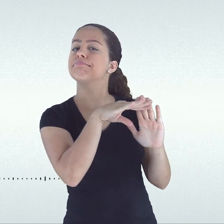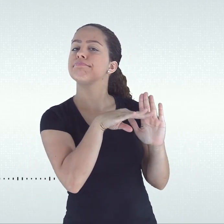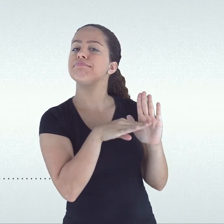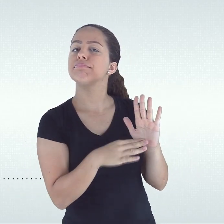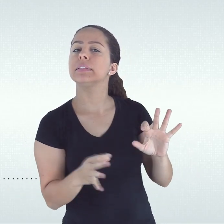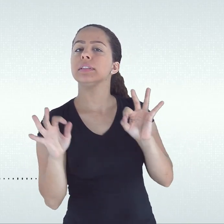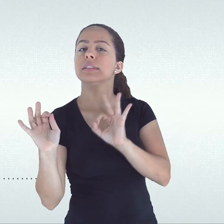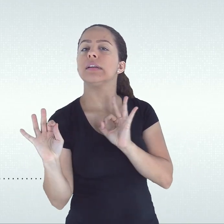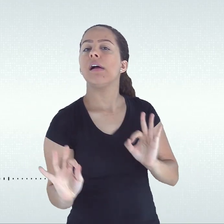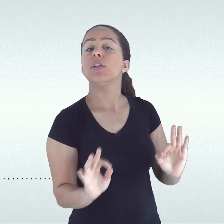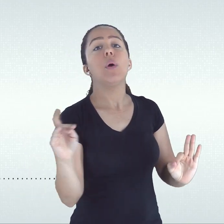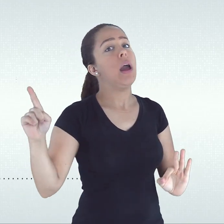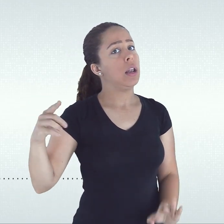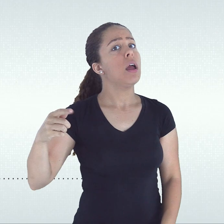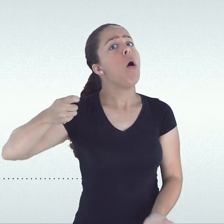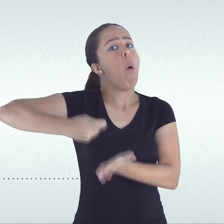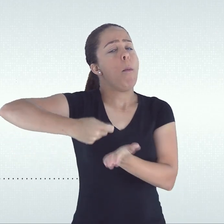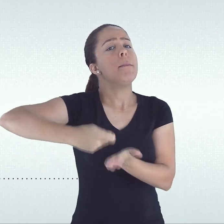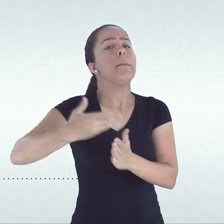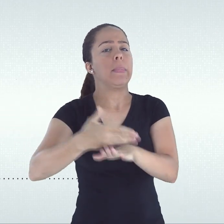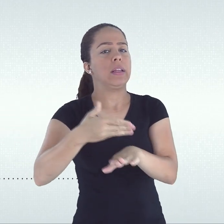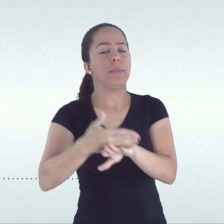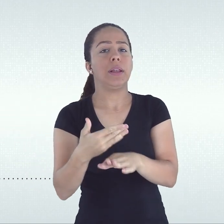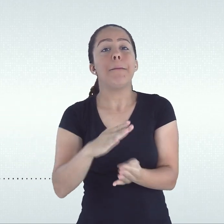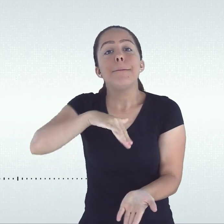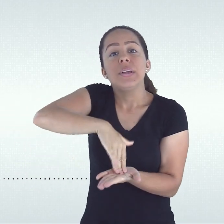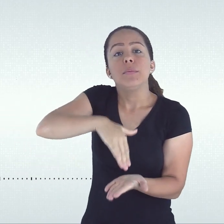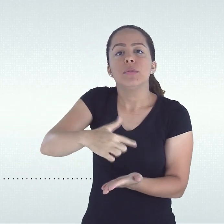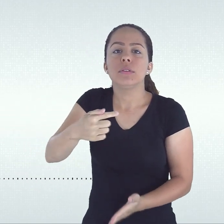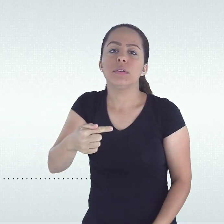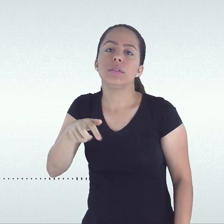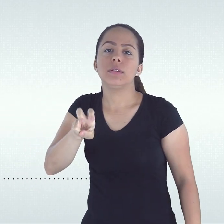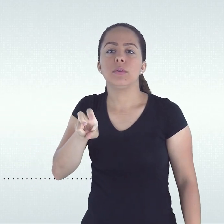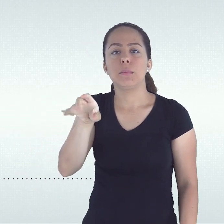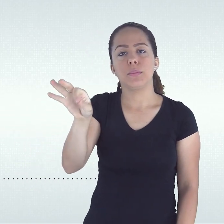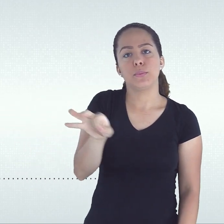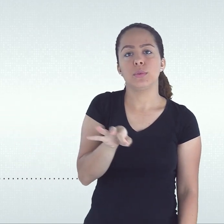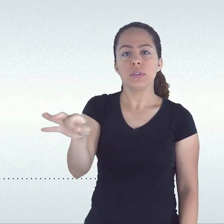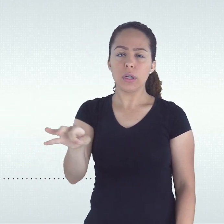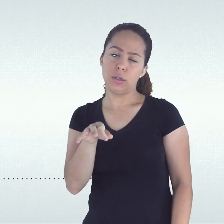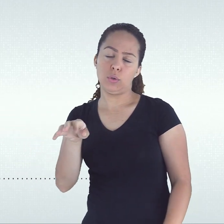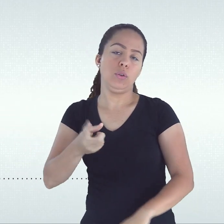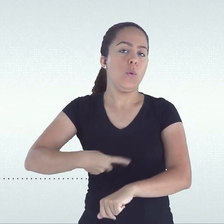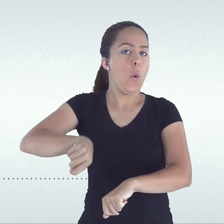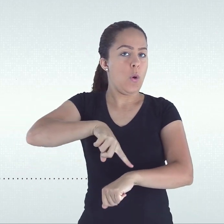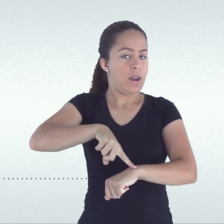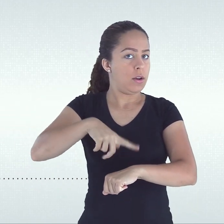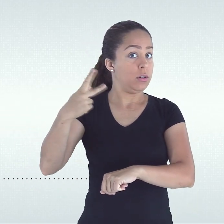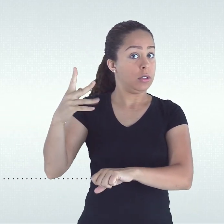obrigado a participar de pelo menos 75% do total da carga horária prevista.